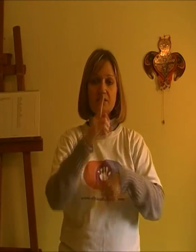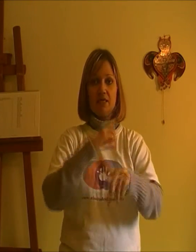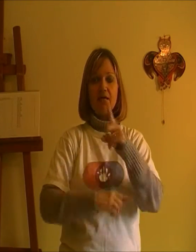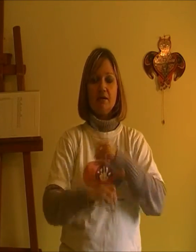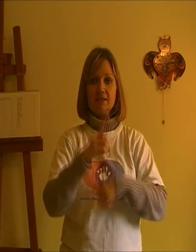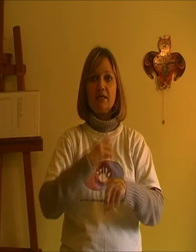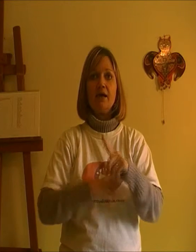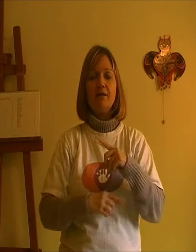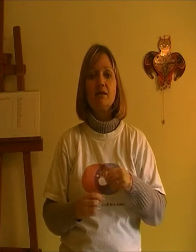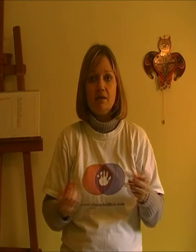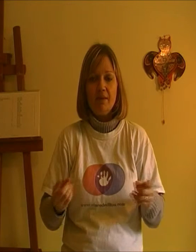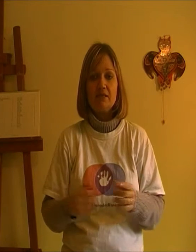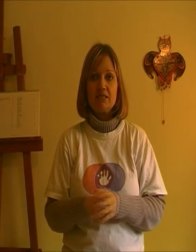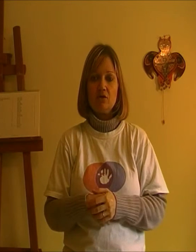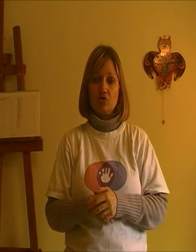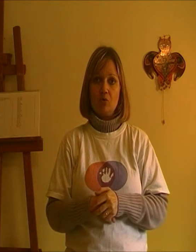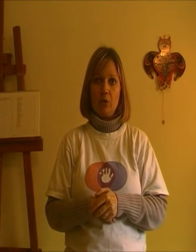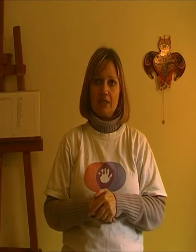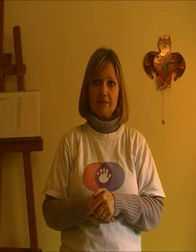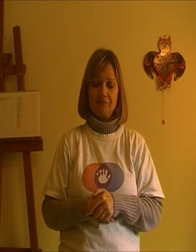signa, signa. ver, dime en signos cómo es.